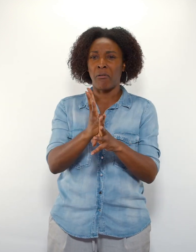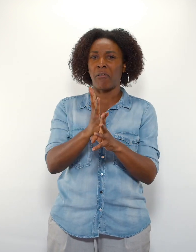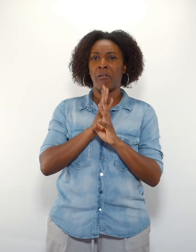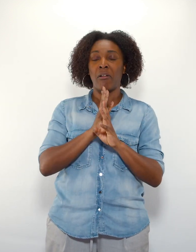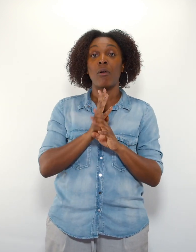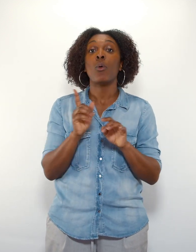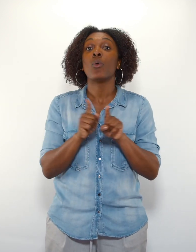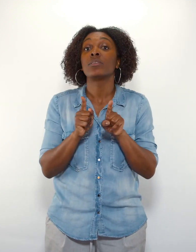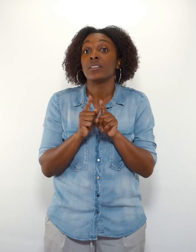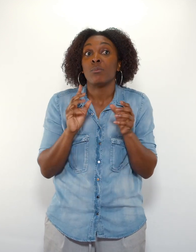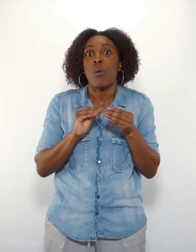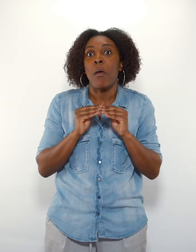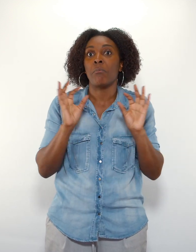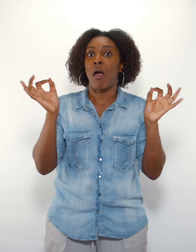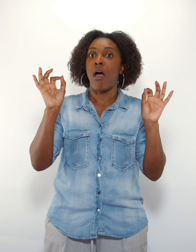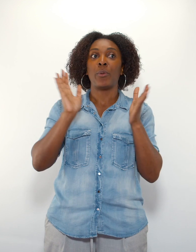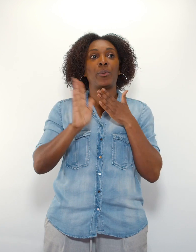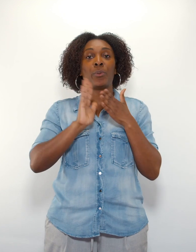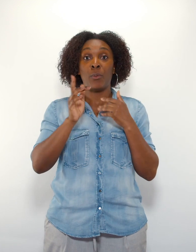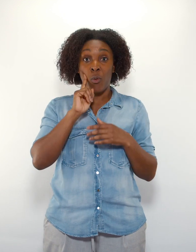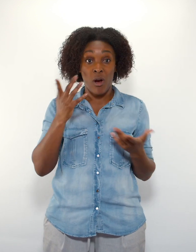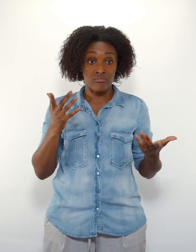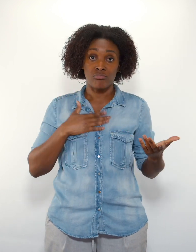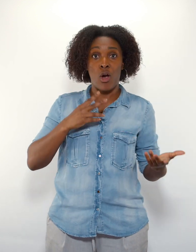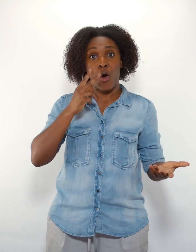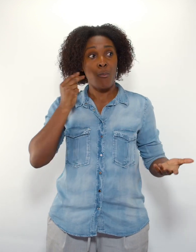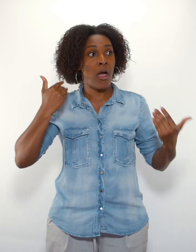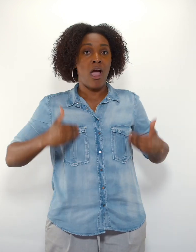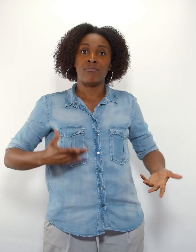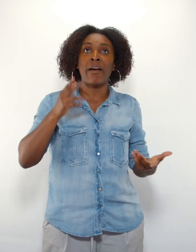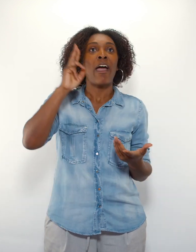et je n'avais a priori pas de problème, parce que pour moi, j'avais tout ce qu'un homme pouvait rêver.